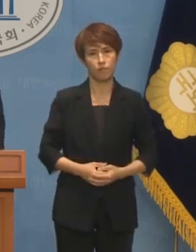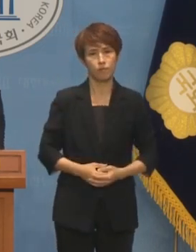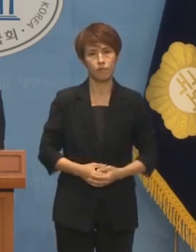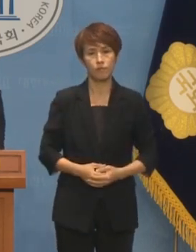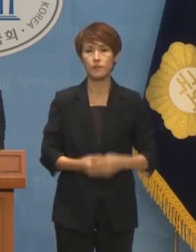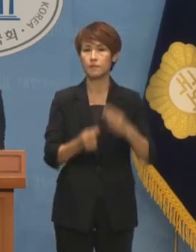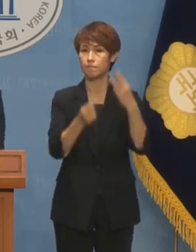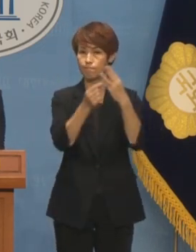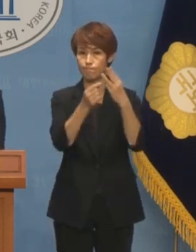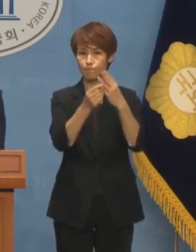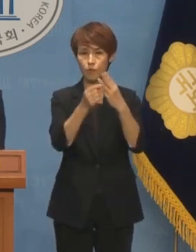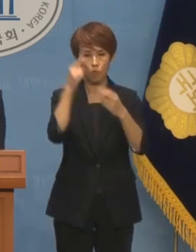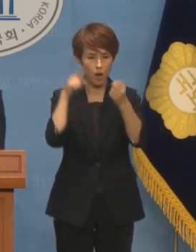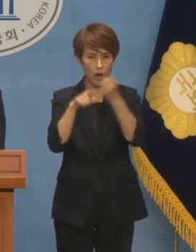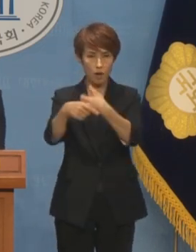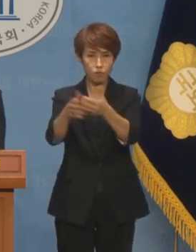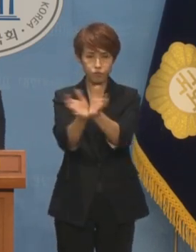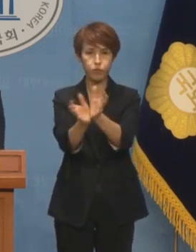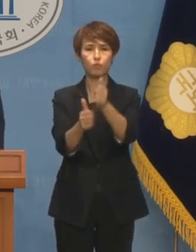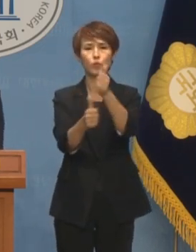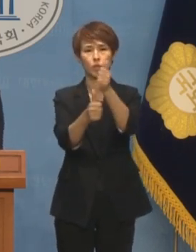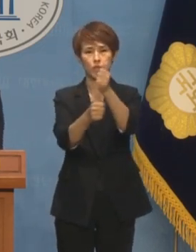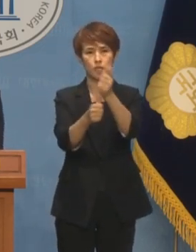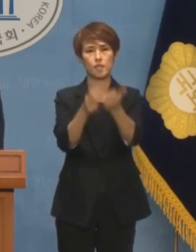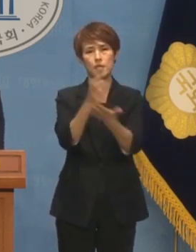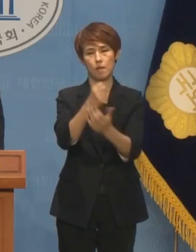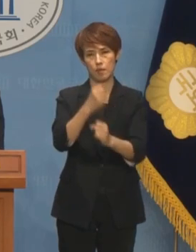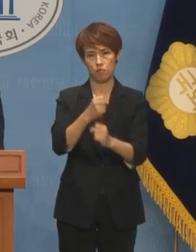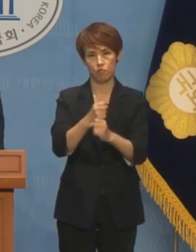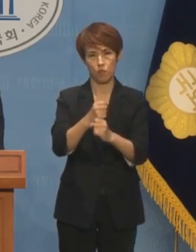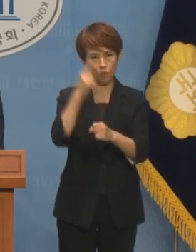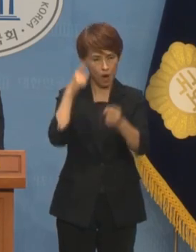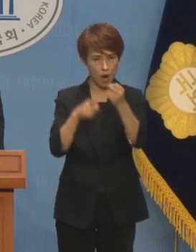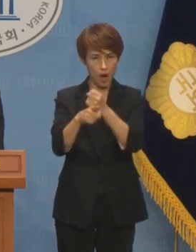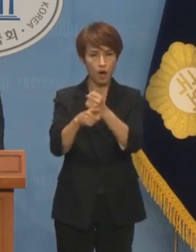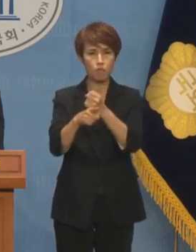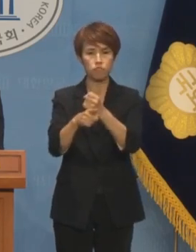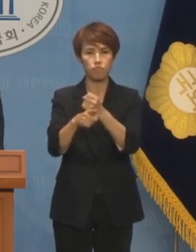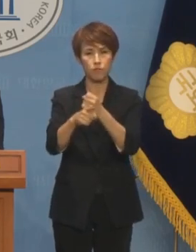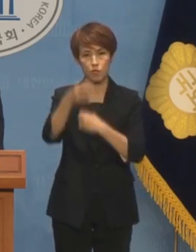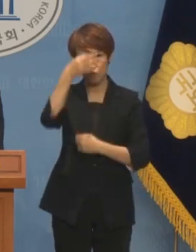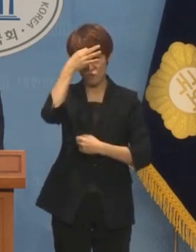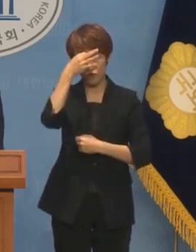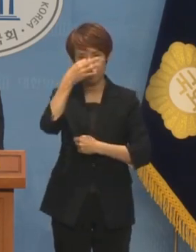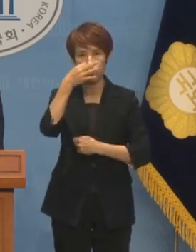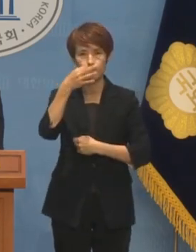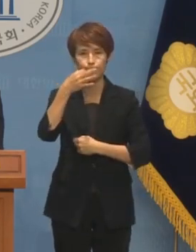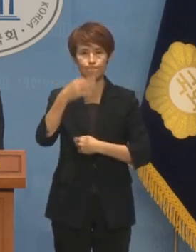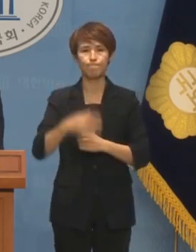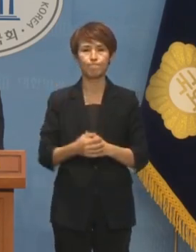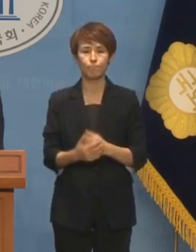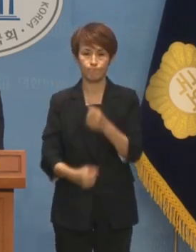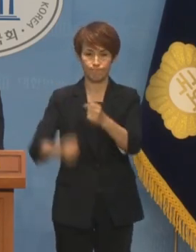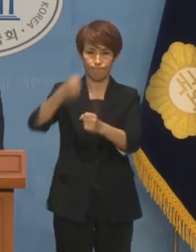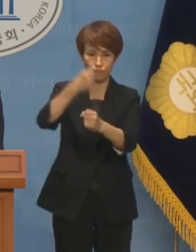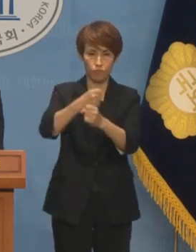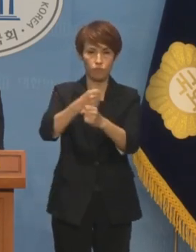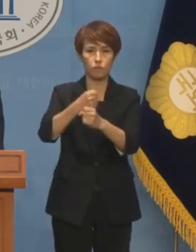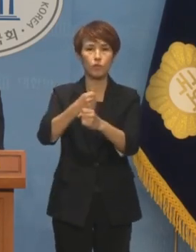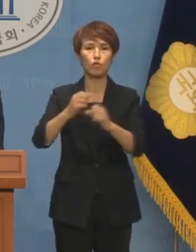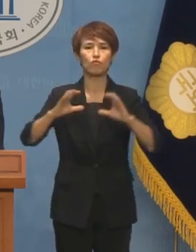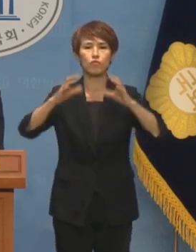셋째, 과학기술부총리제를 신설해 과학기술계의 위상을 복원하고 범국가적 역량을